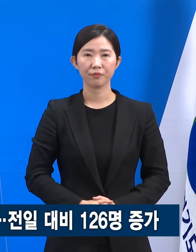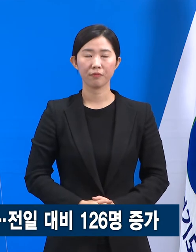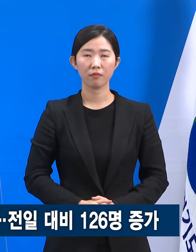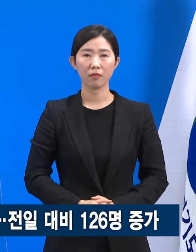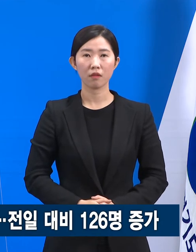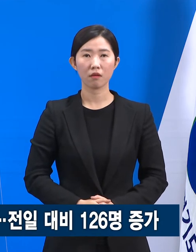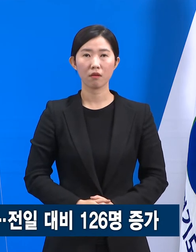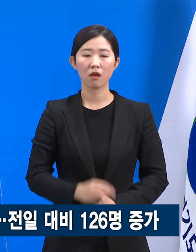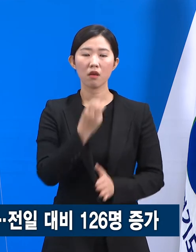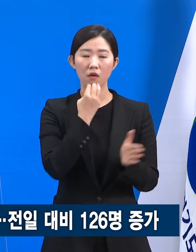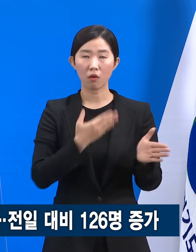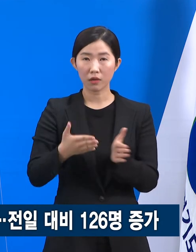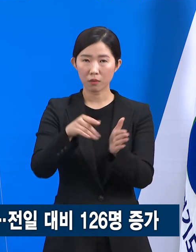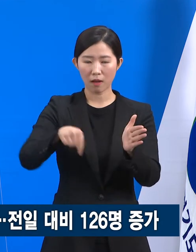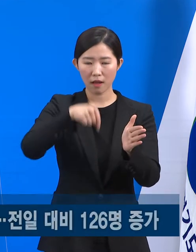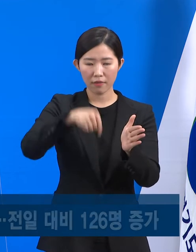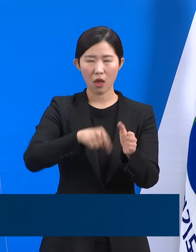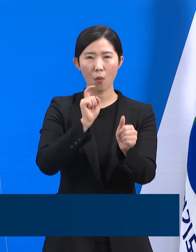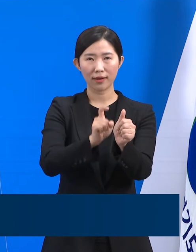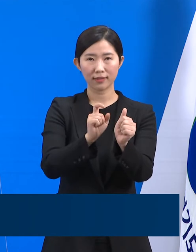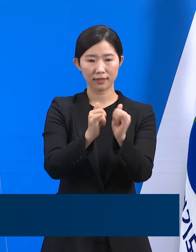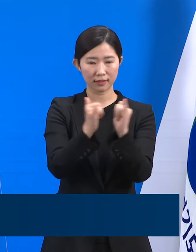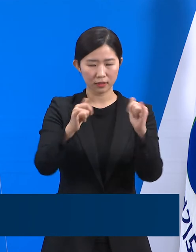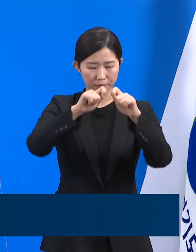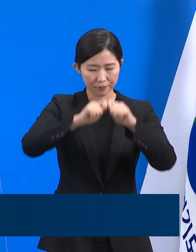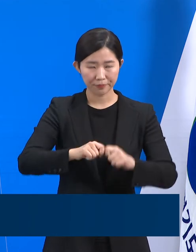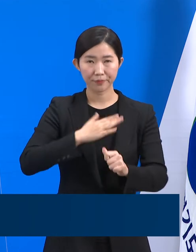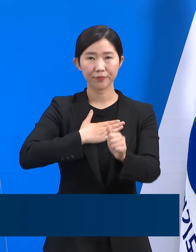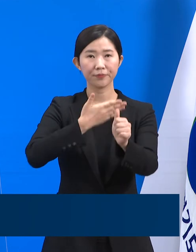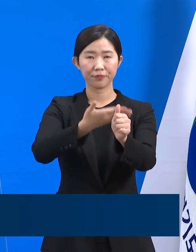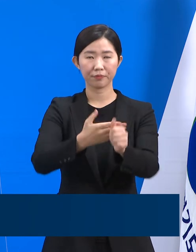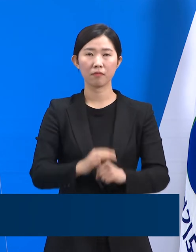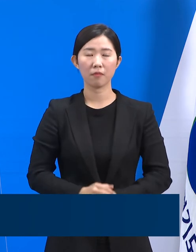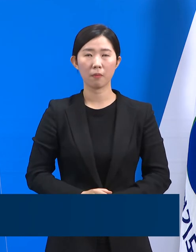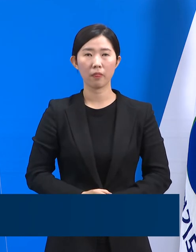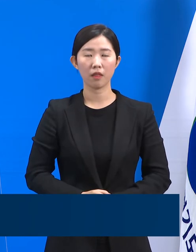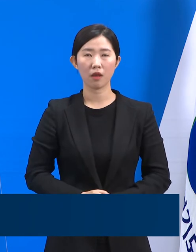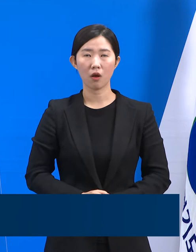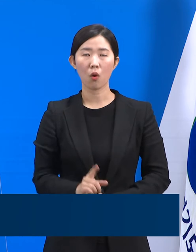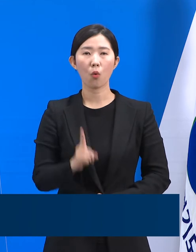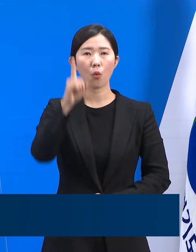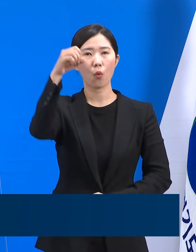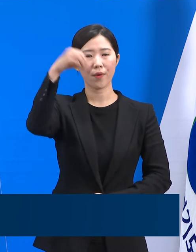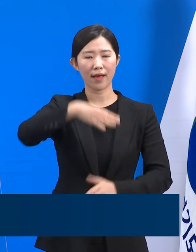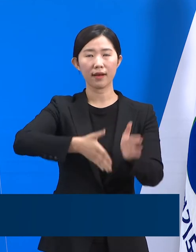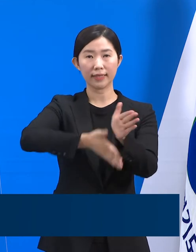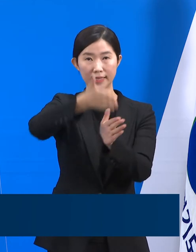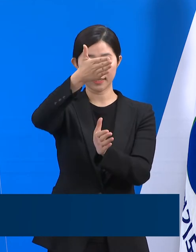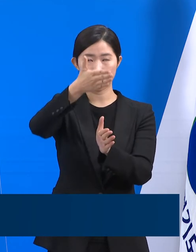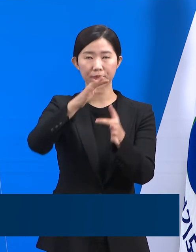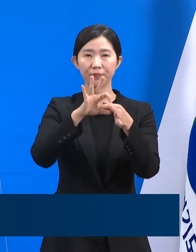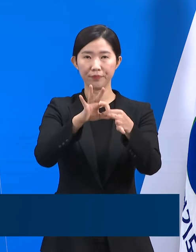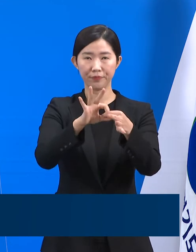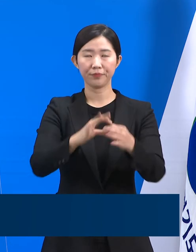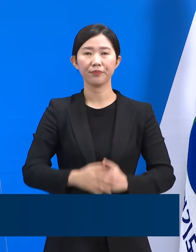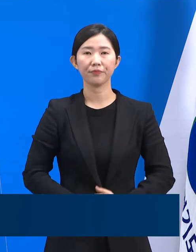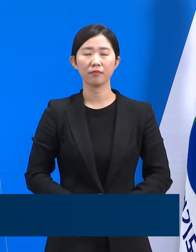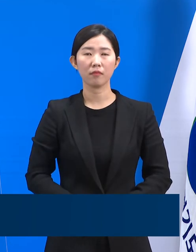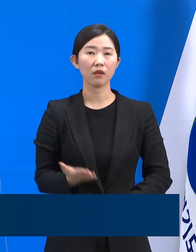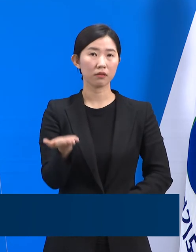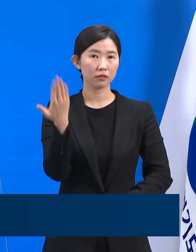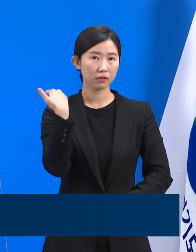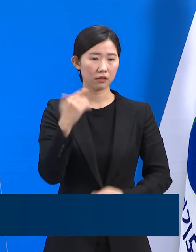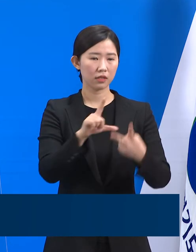도내 주요 확진 상황에 대해 말씀드립니다. 먼저 고향시 소재 관련 확진 상황입니다. 지난